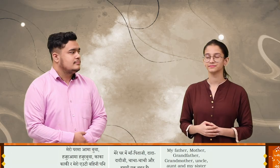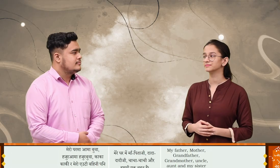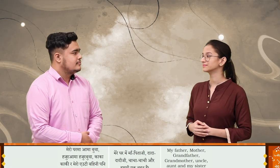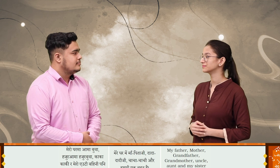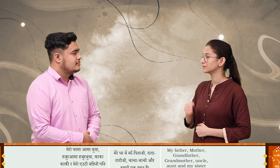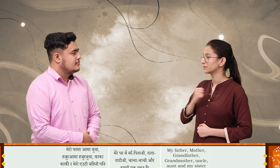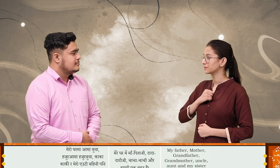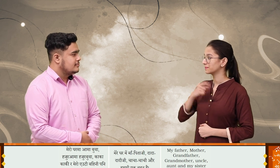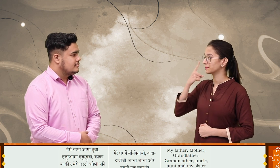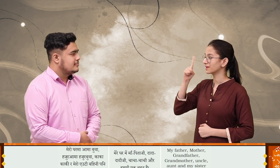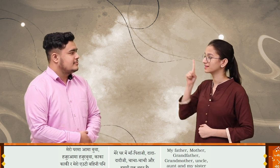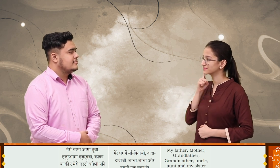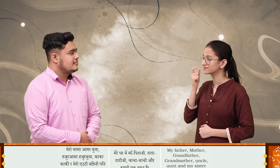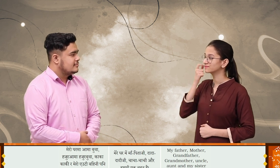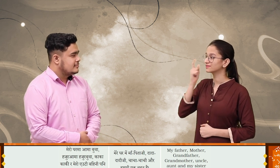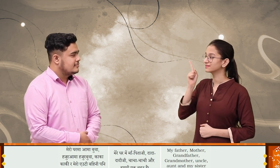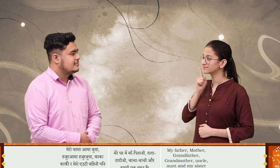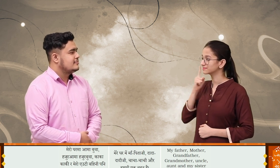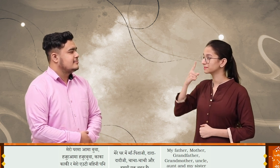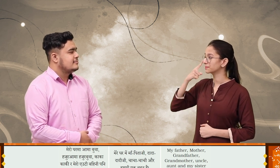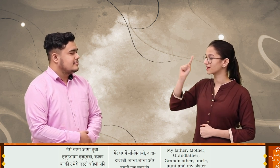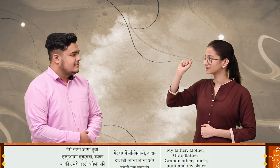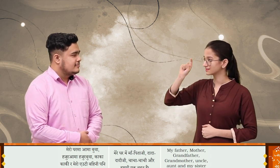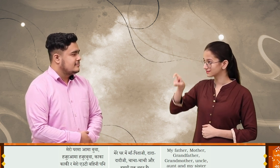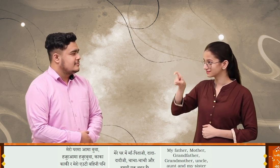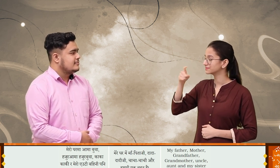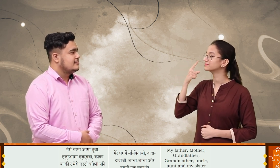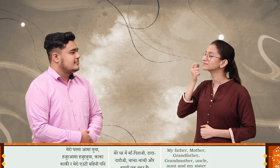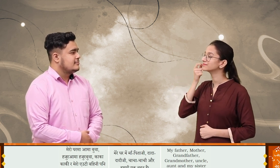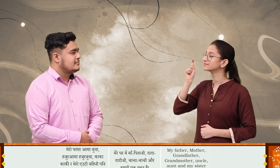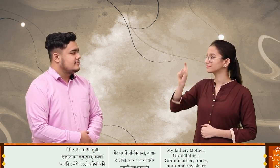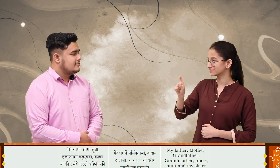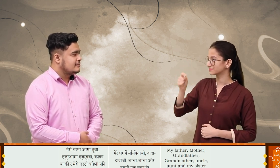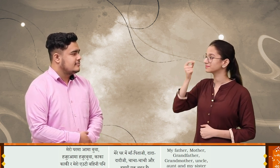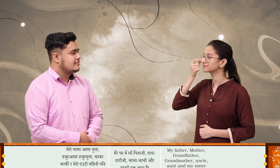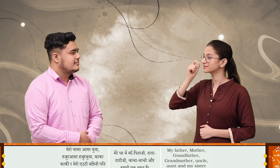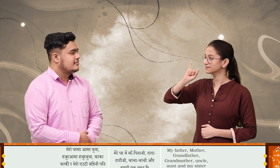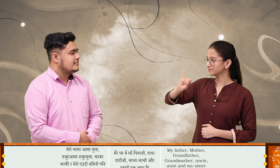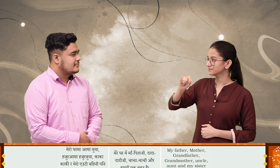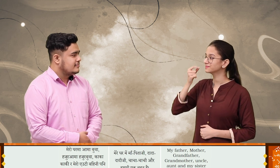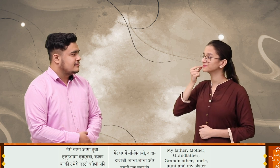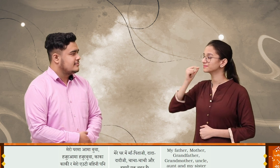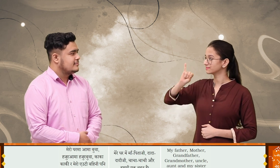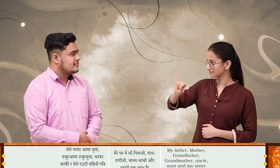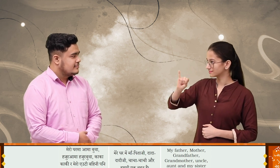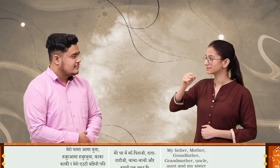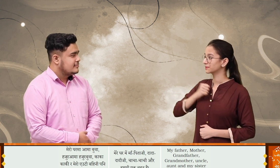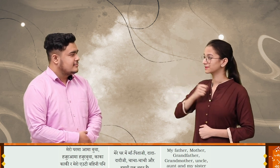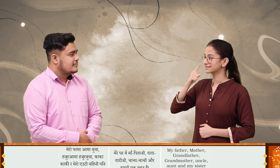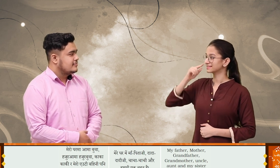मेरो घरमा आमा बुवा, हजुरामा हजुरवा काका काकी रव मेरो एवटी बहिनी पनी छन